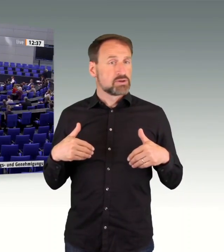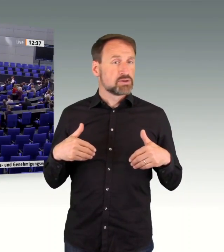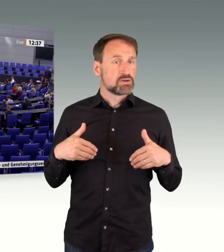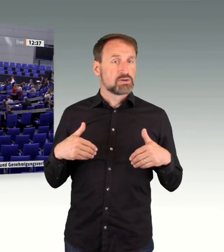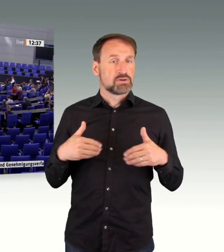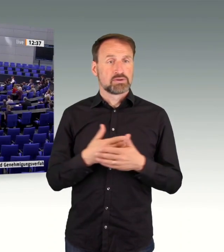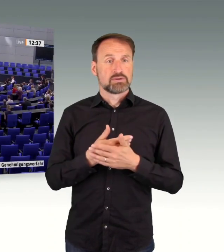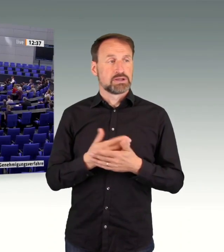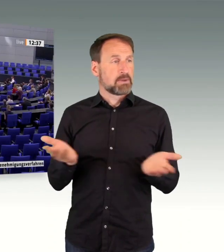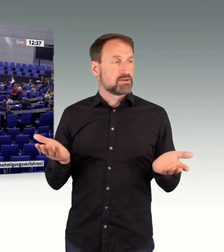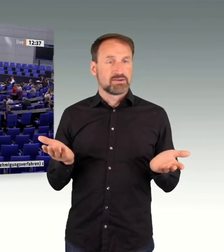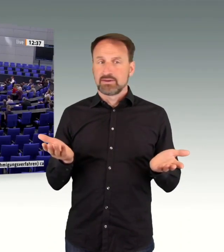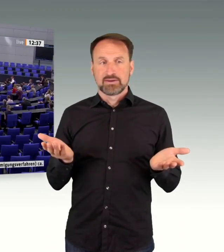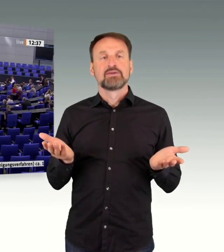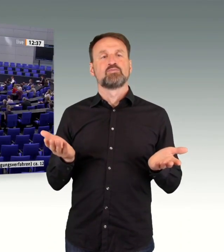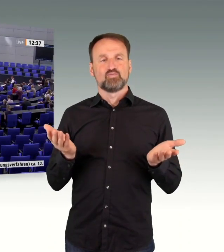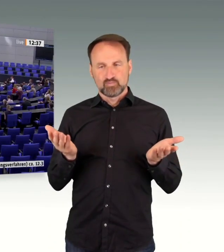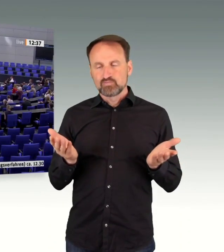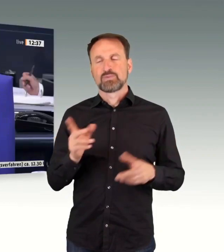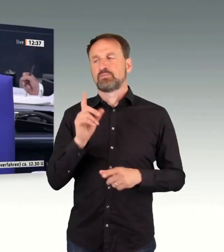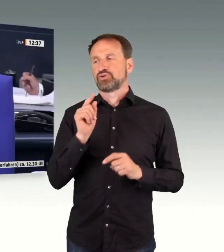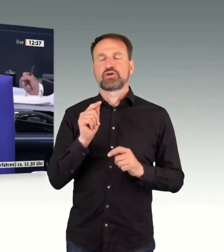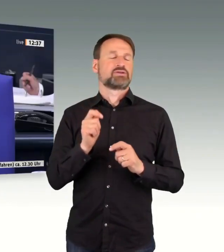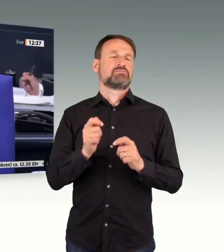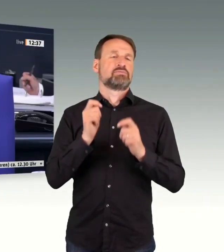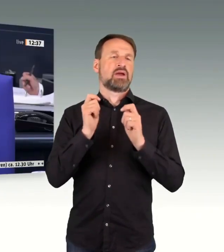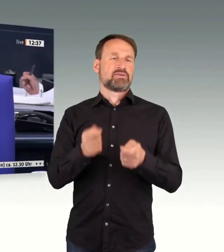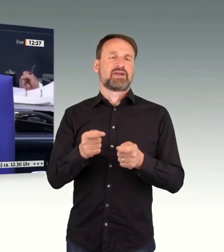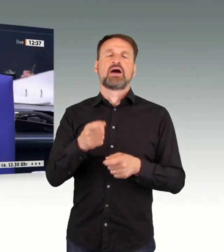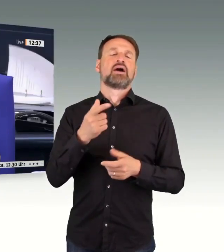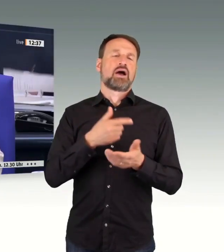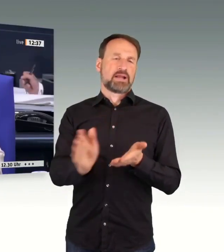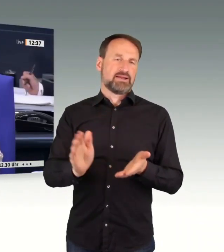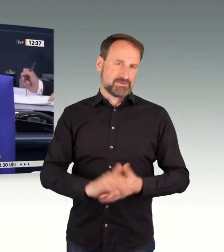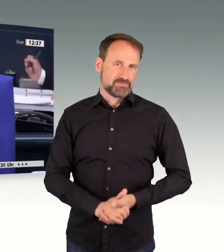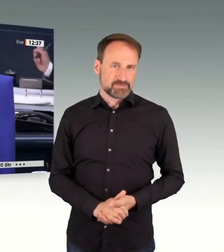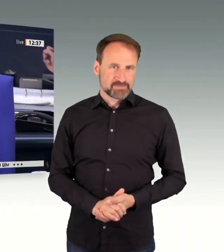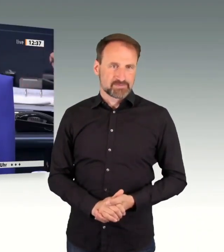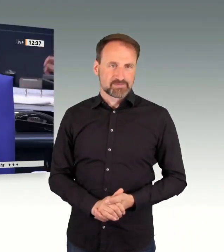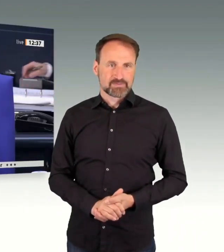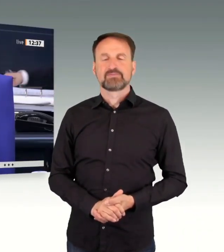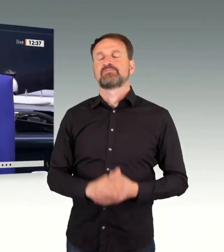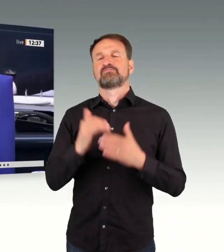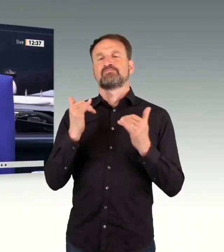Niemand. Der Antrag ist damit abgelehnt. Ich rufe auf die Tagesordnungspunkte.